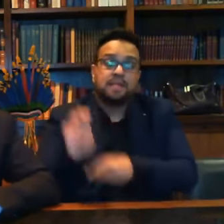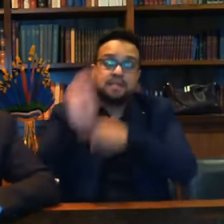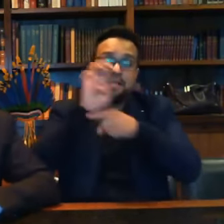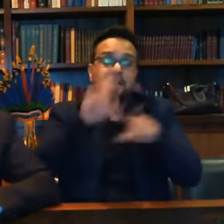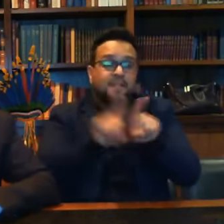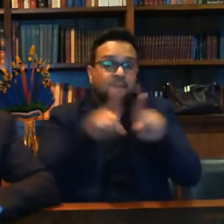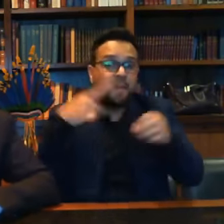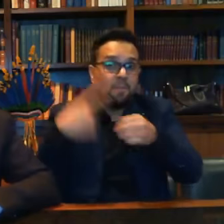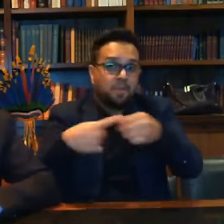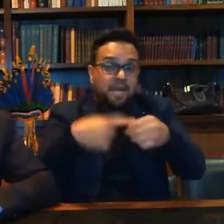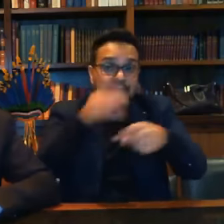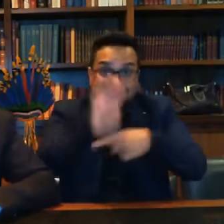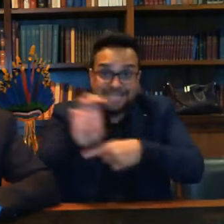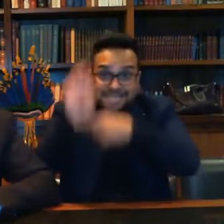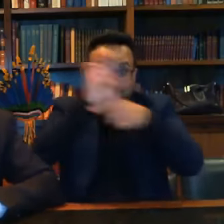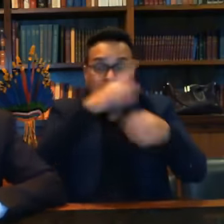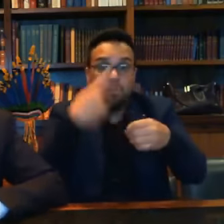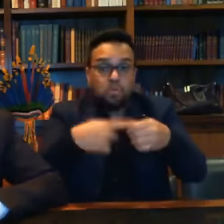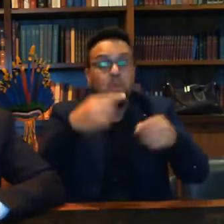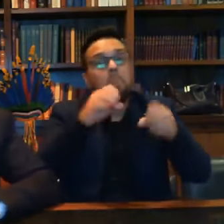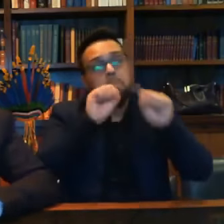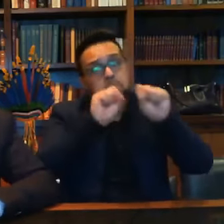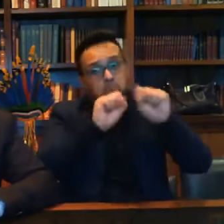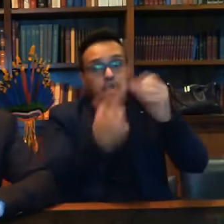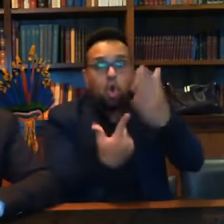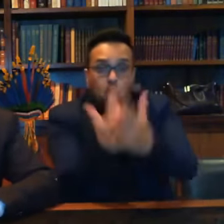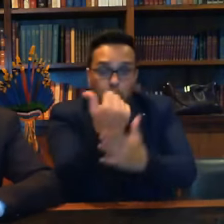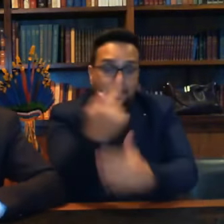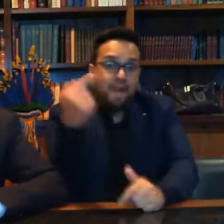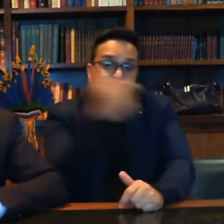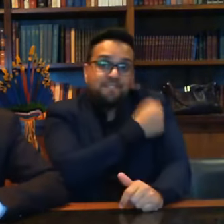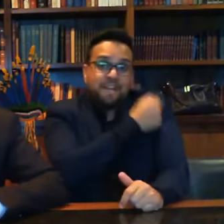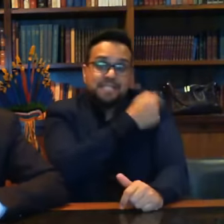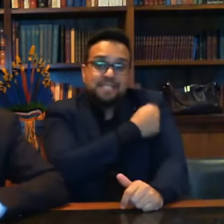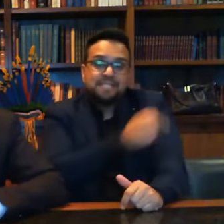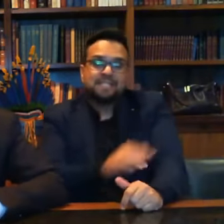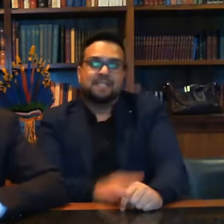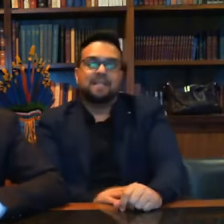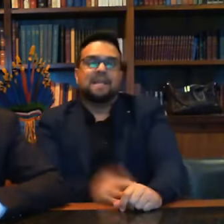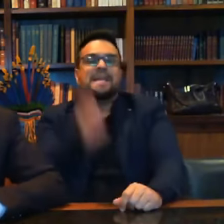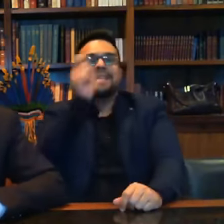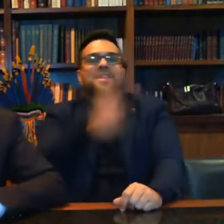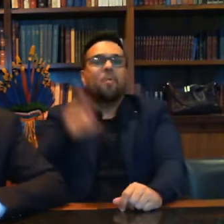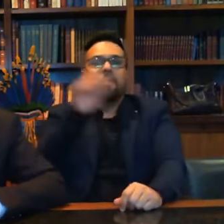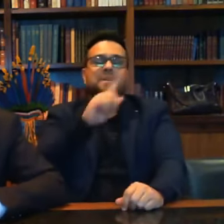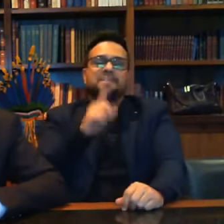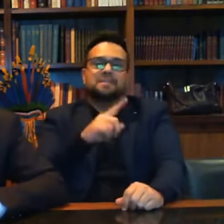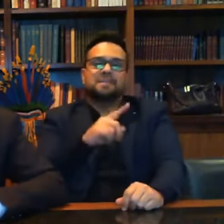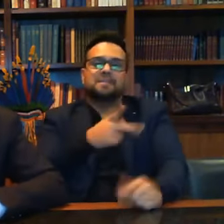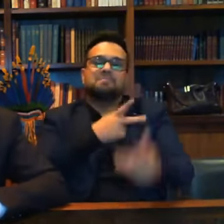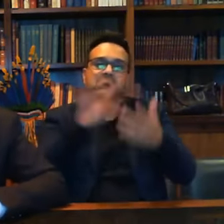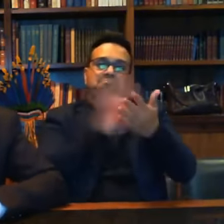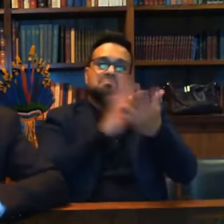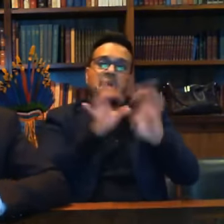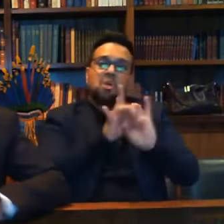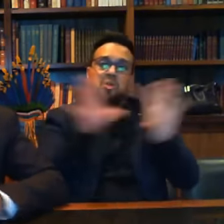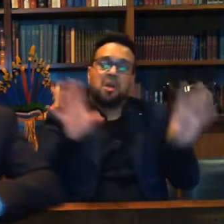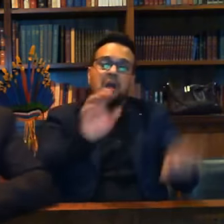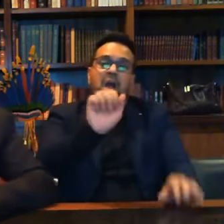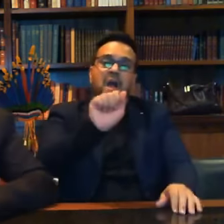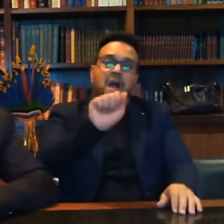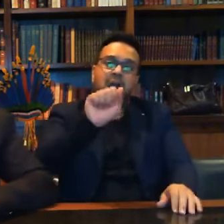olha só estados e municípios poderiam comprar vacina sem certificação da Anvisa e sem